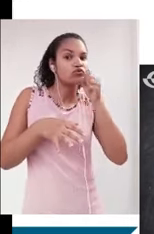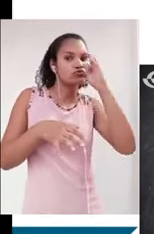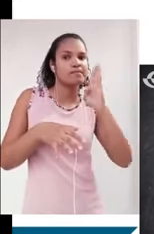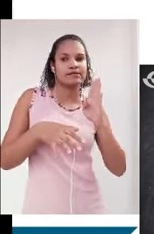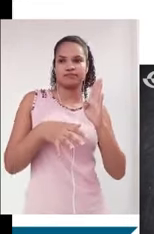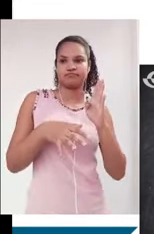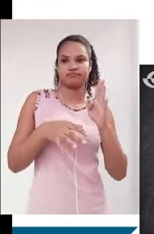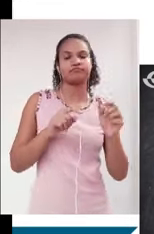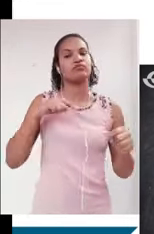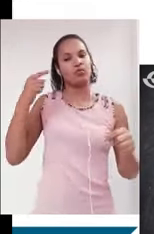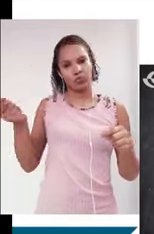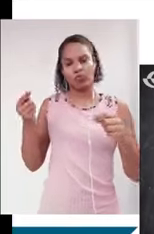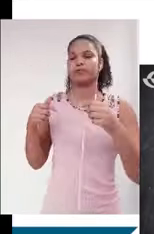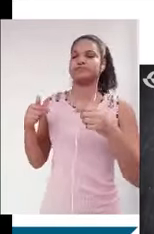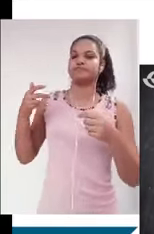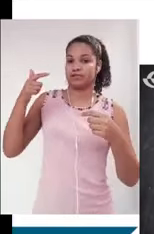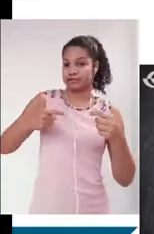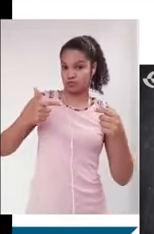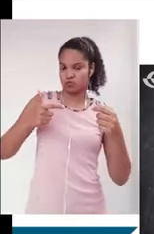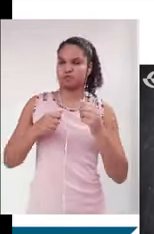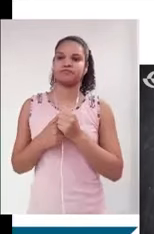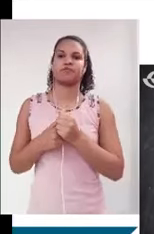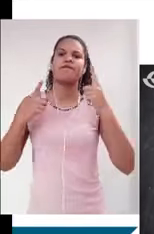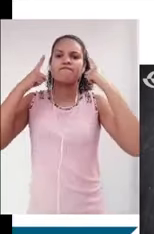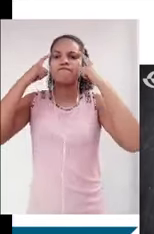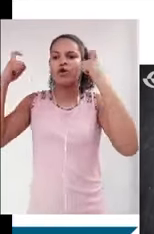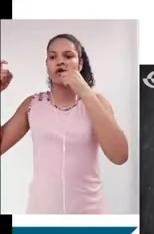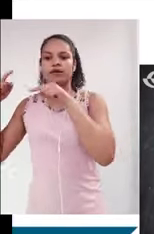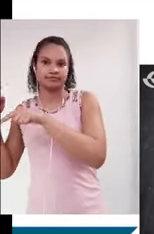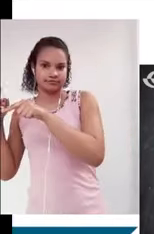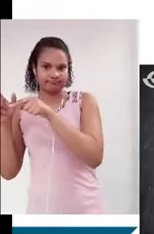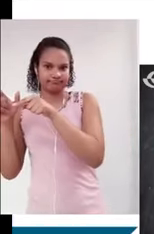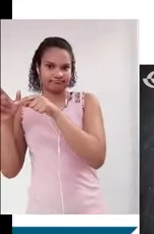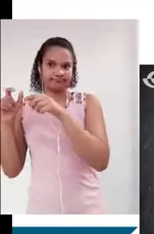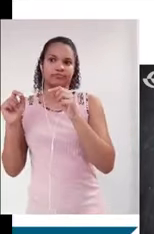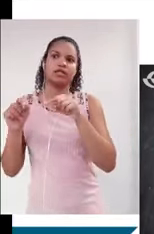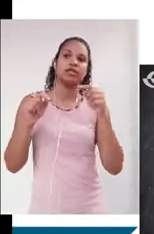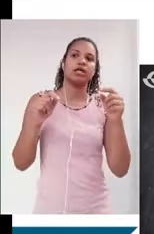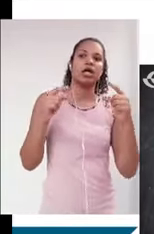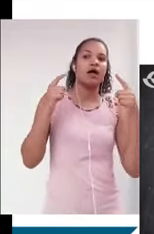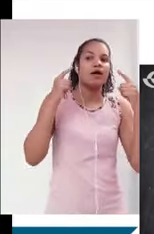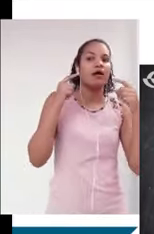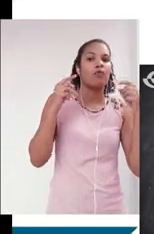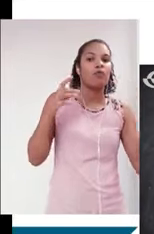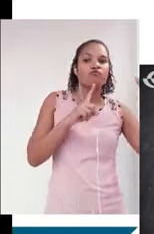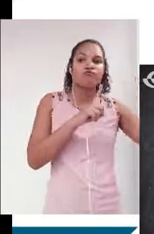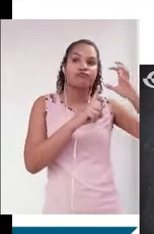Violência. Violência. Os impactos da violência urbana no contexto contemporâneo. Quando eu falo de violência, eu poderia falar de violência na área rural,